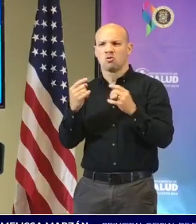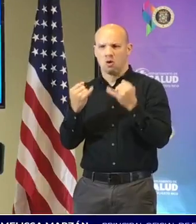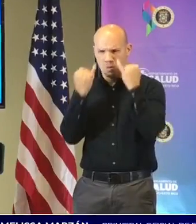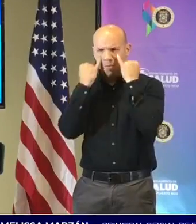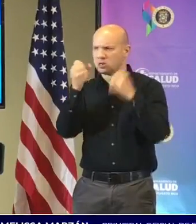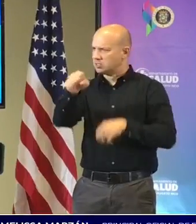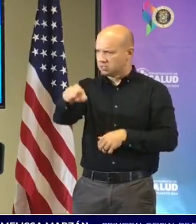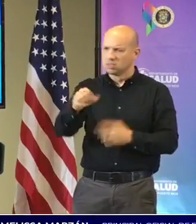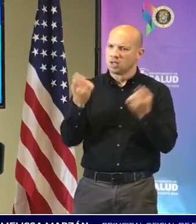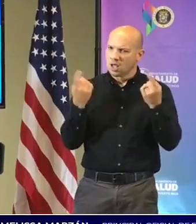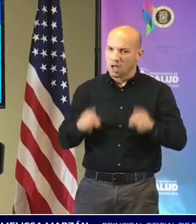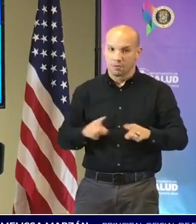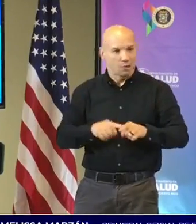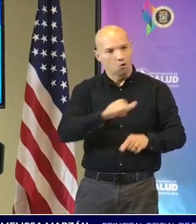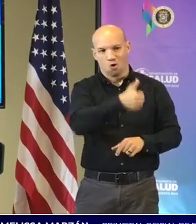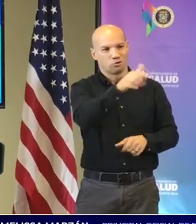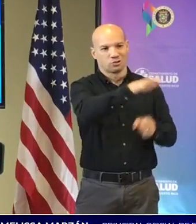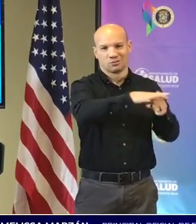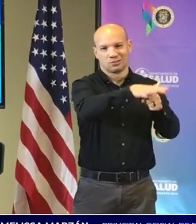otros escenarios igualmente